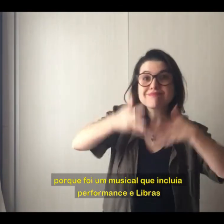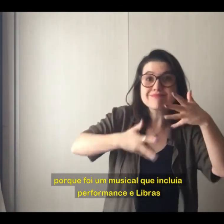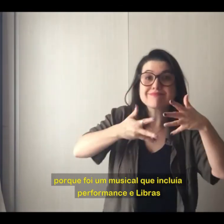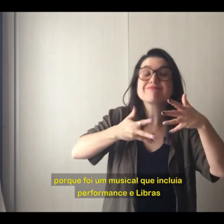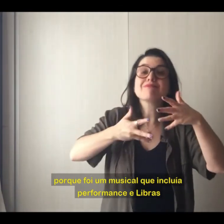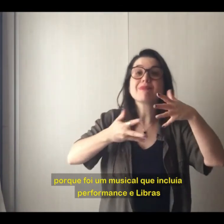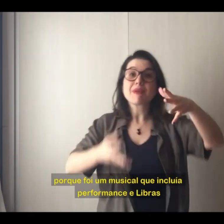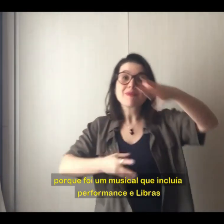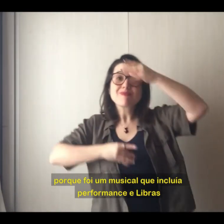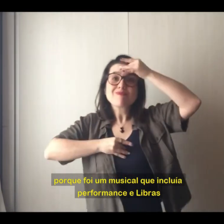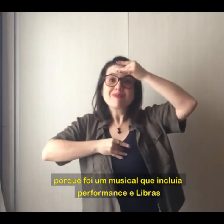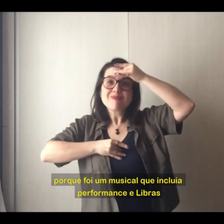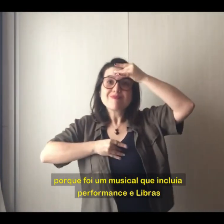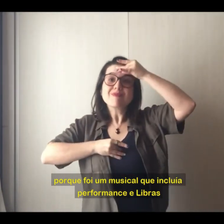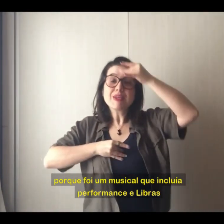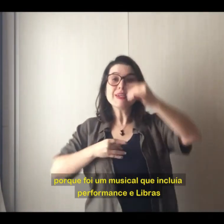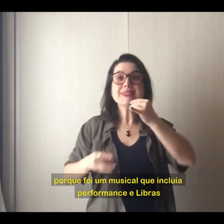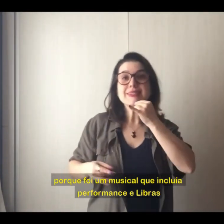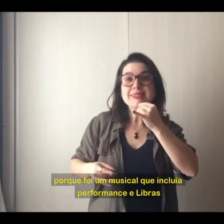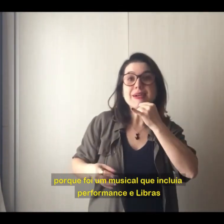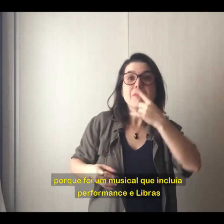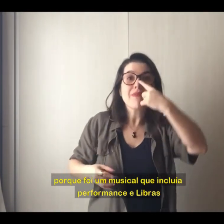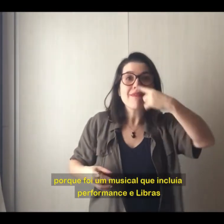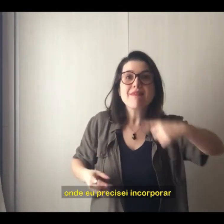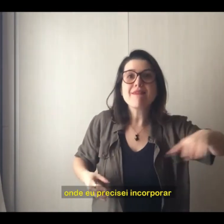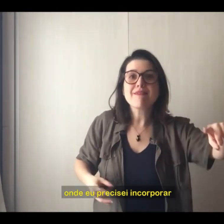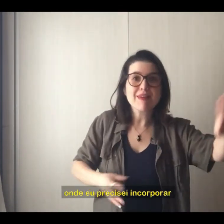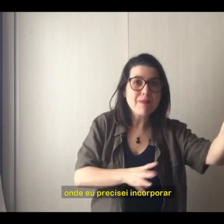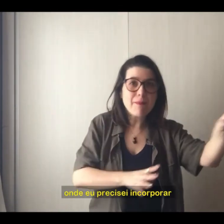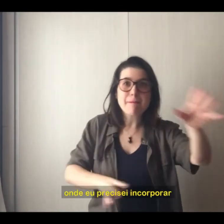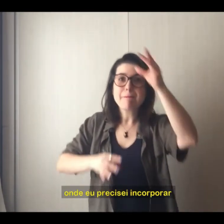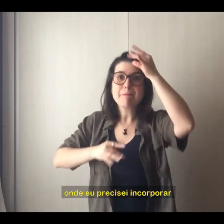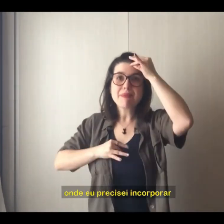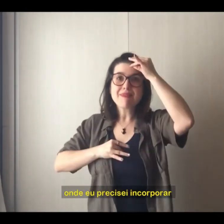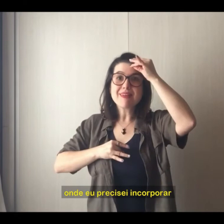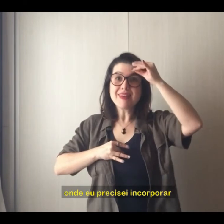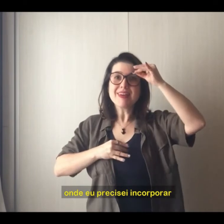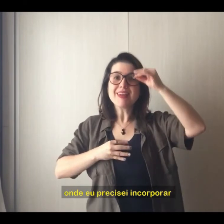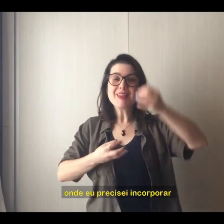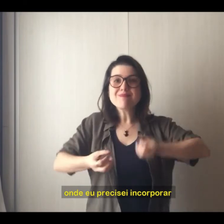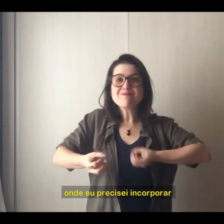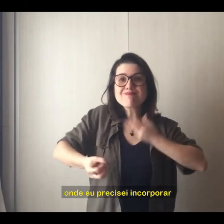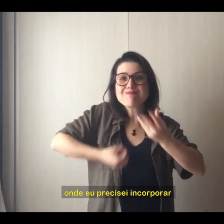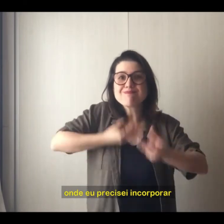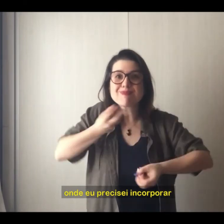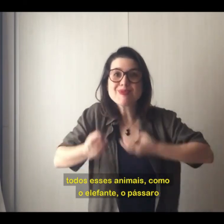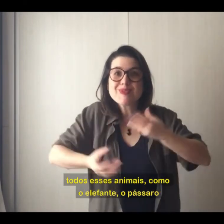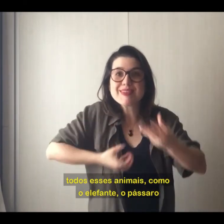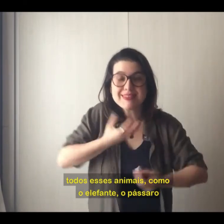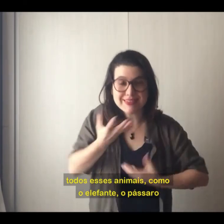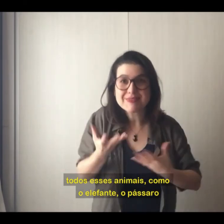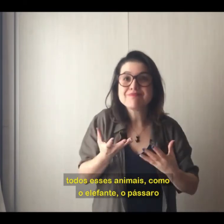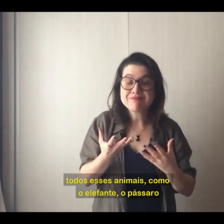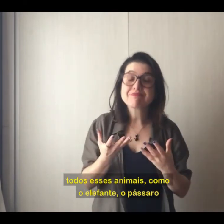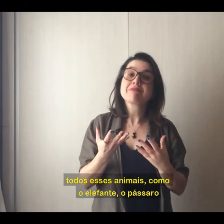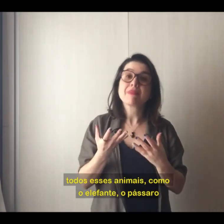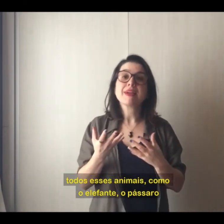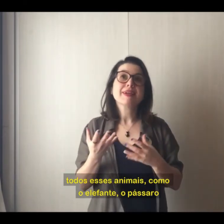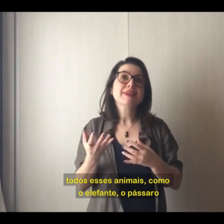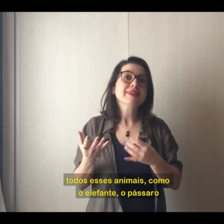incluía performance e libras, onde eu precisei incorporar todos esses animais, como